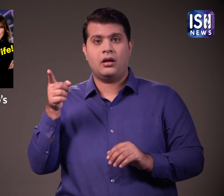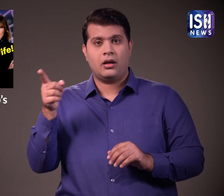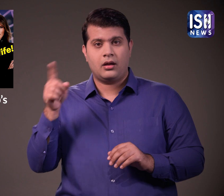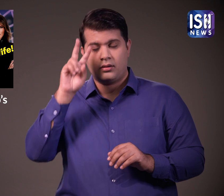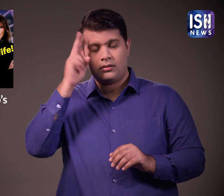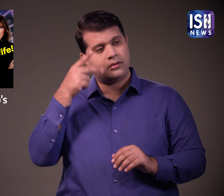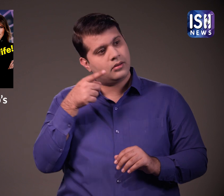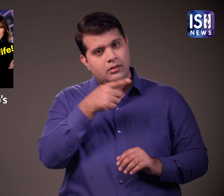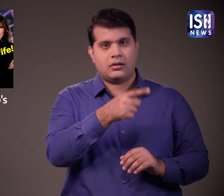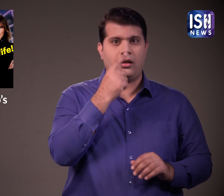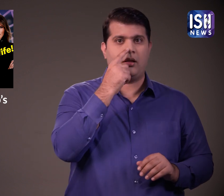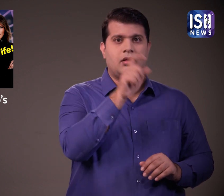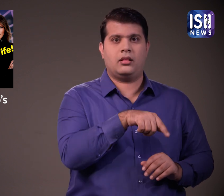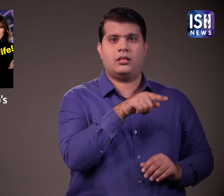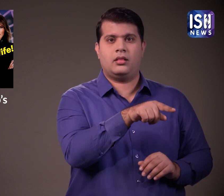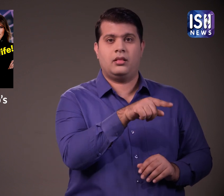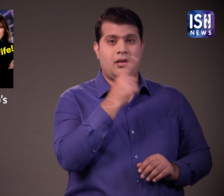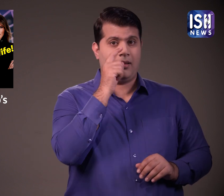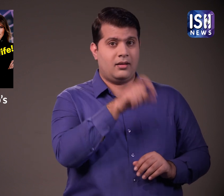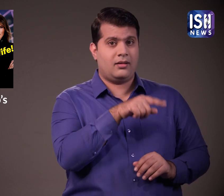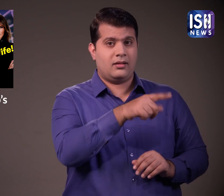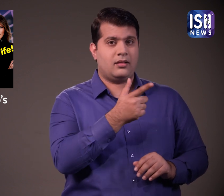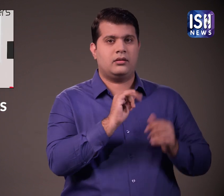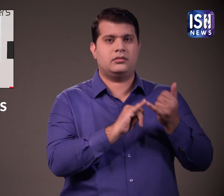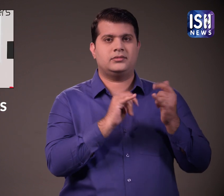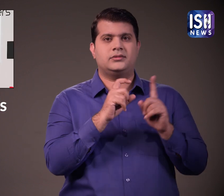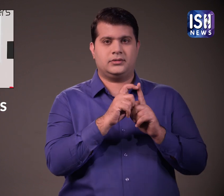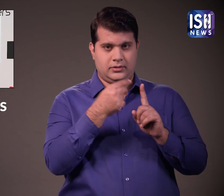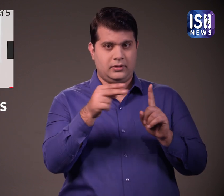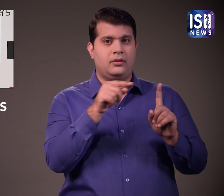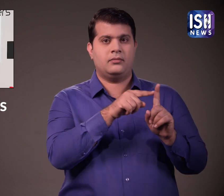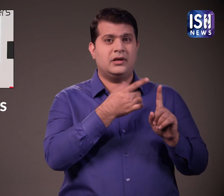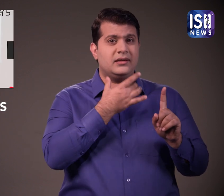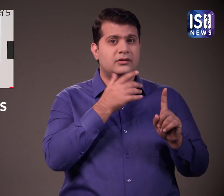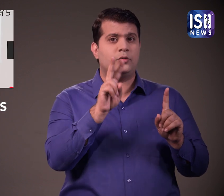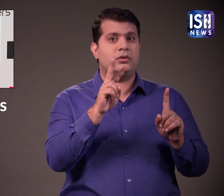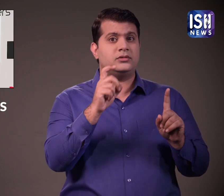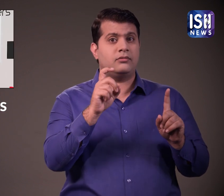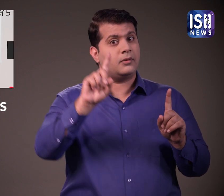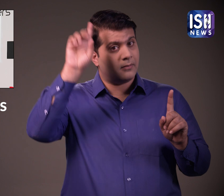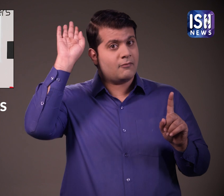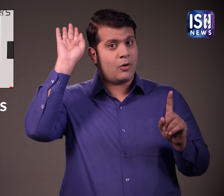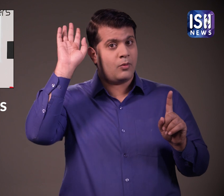उस वक्त ट्रम्प सताही साल की स्टॉमी डैनियल्स को डेट कर रहे थे